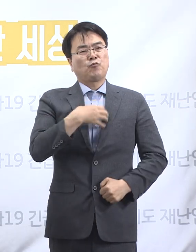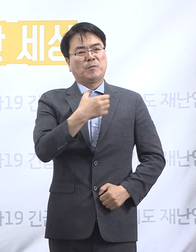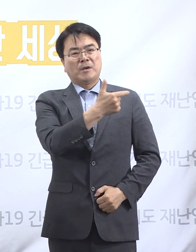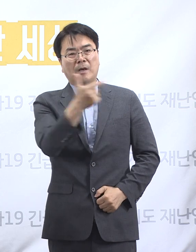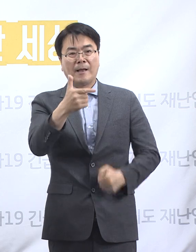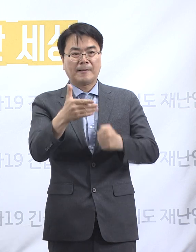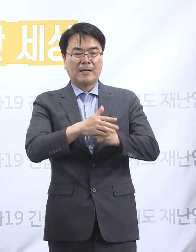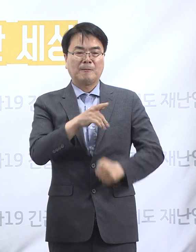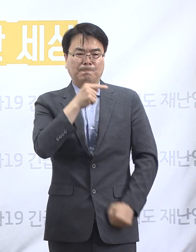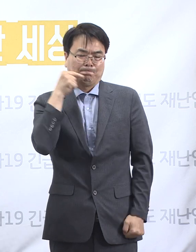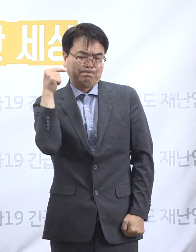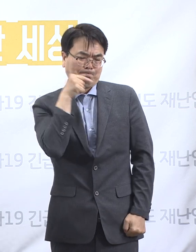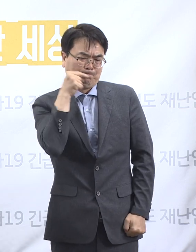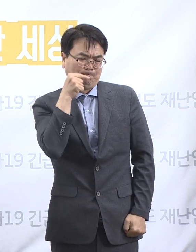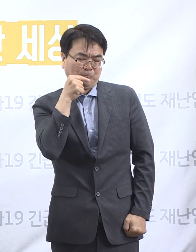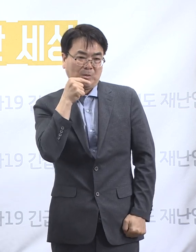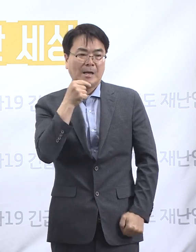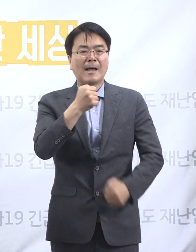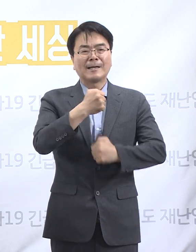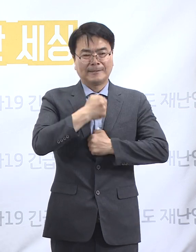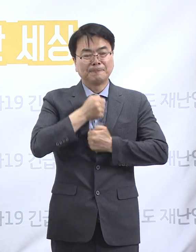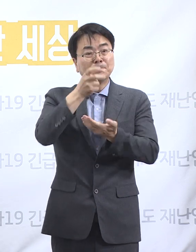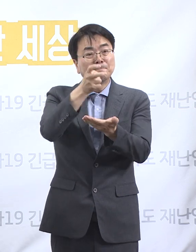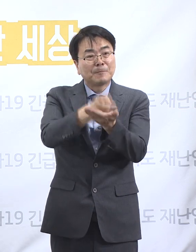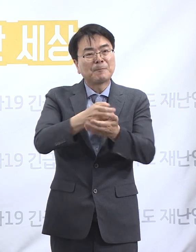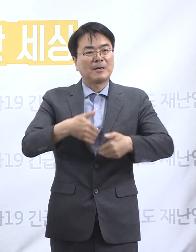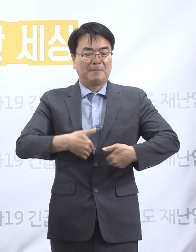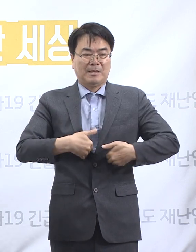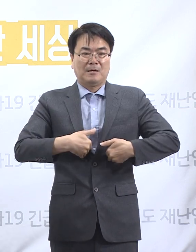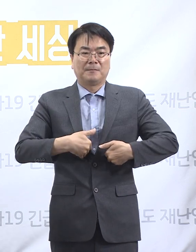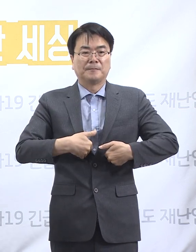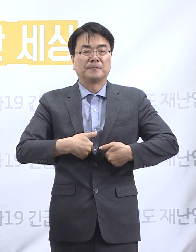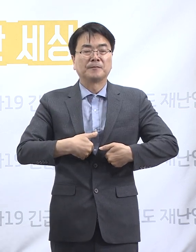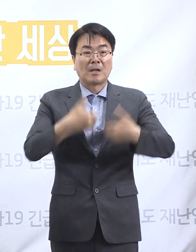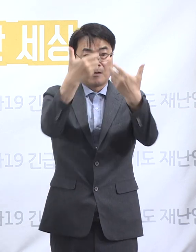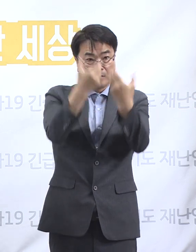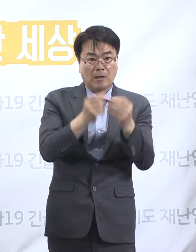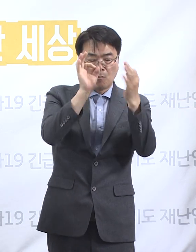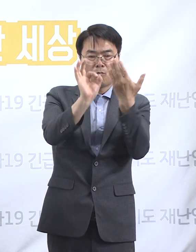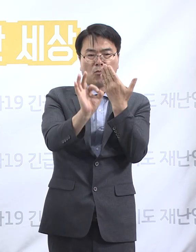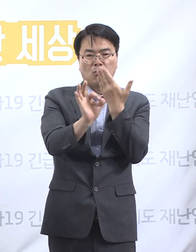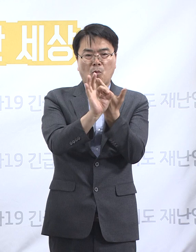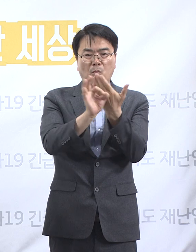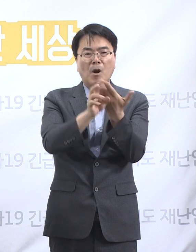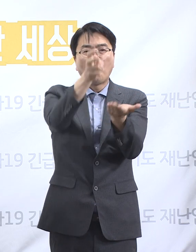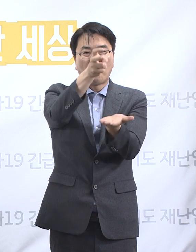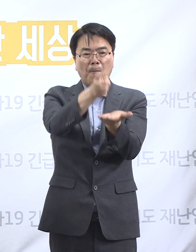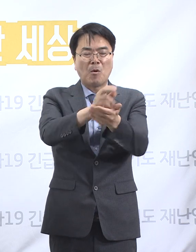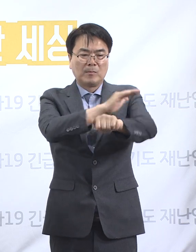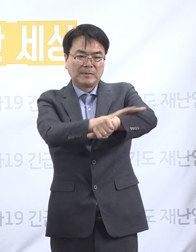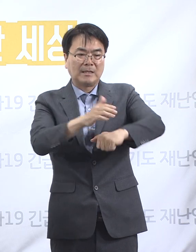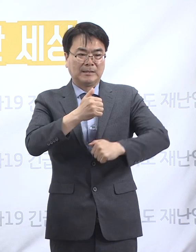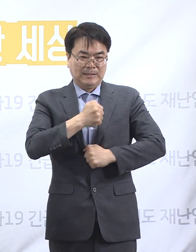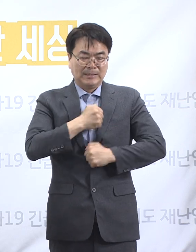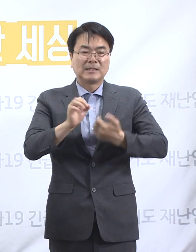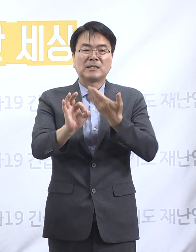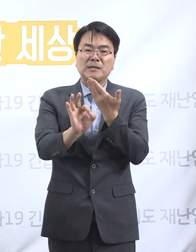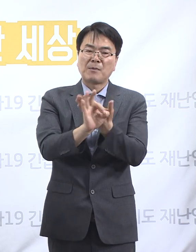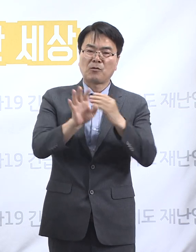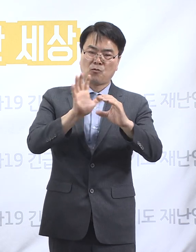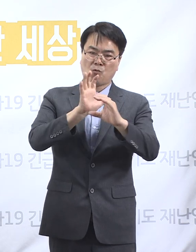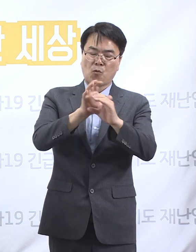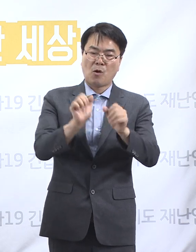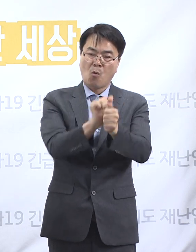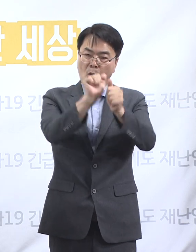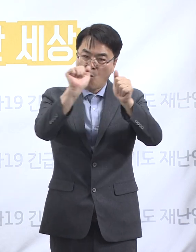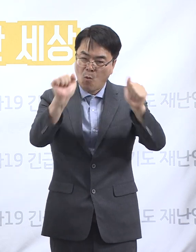엄중한 대처가 필요한 상황입니다. 여러 사례에서 알 수 있듯 방역수칙의 준수 여부는 코로나19 확산 규모와